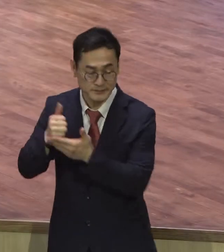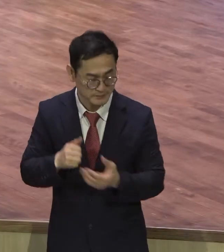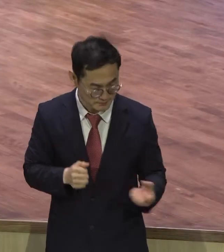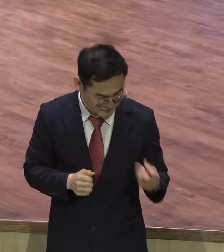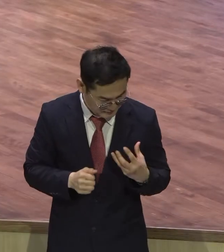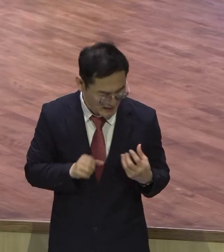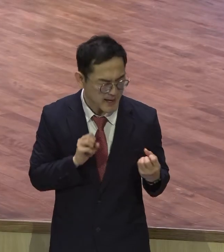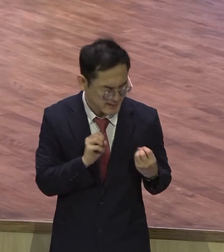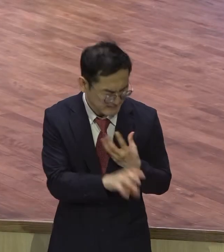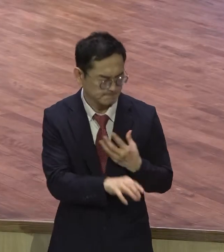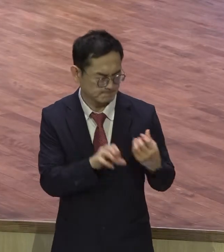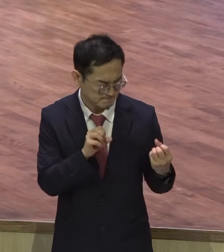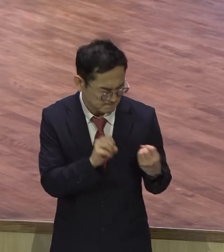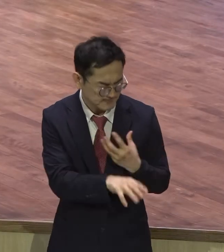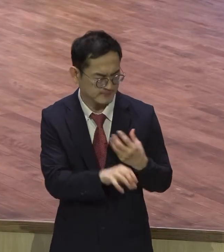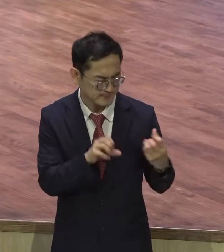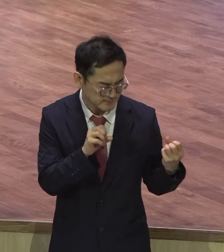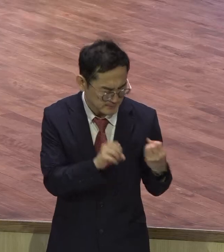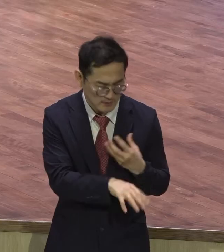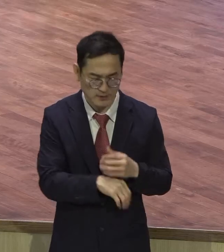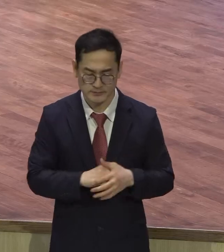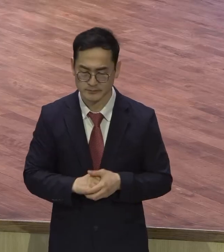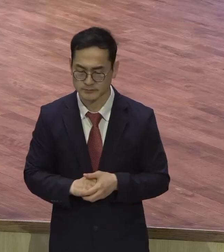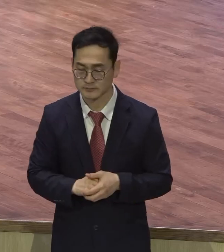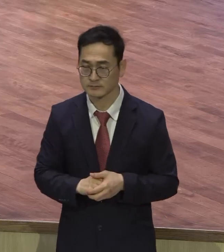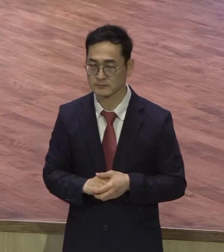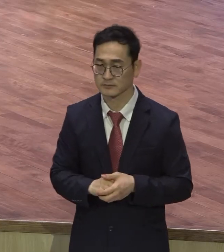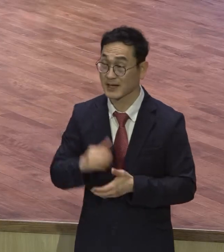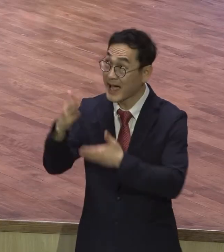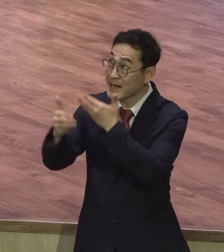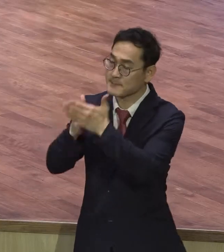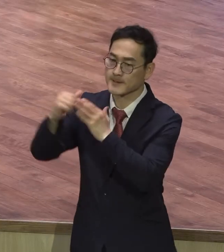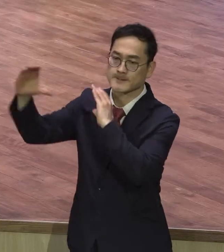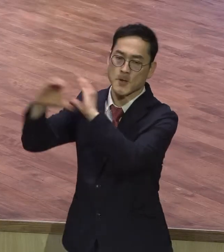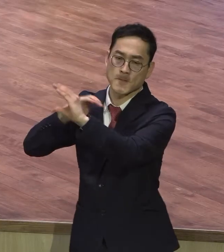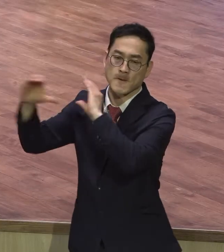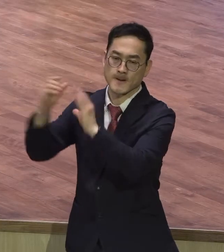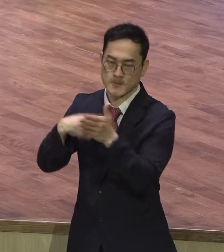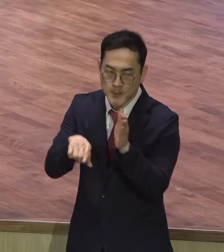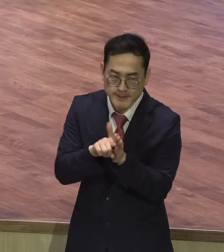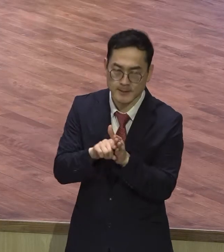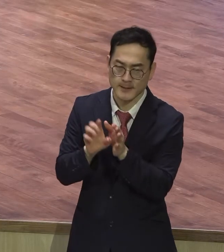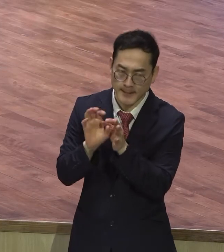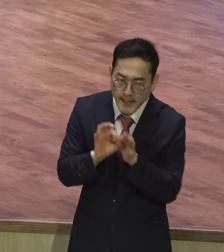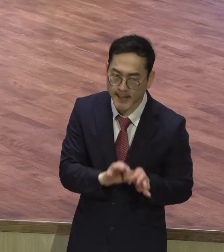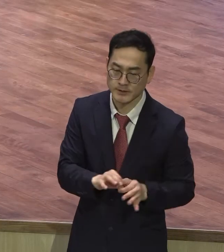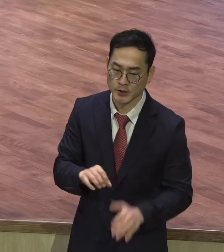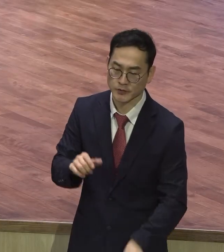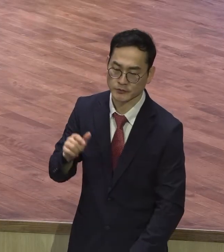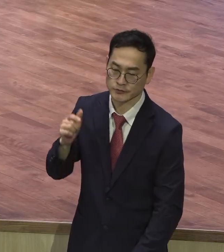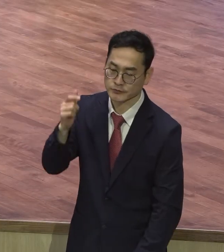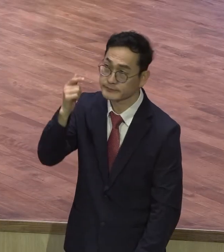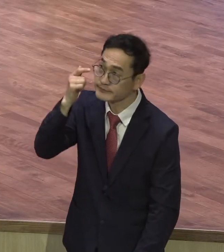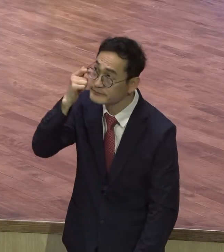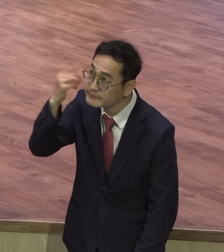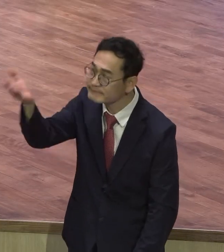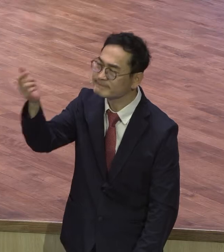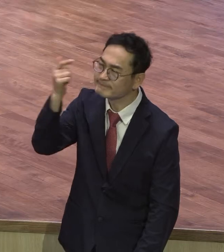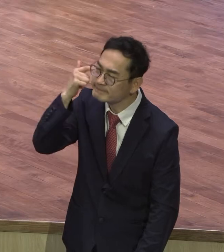주셨고 이 하박국 선지자는 하나님과 소통을 하기 위해서 얻은 답변을 백성들에게 전해주었습니다. 그리고 그 핵심이